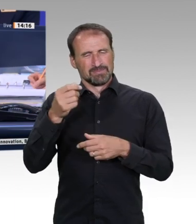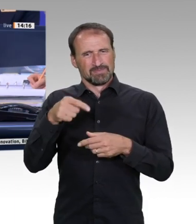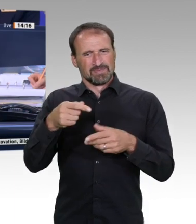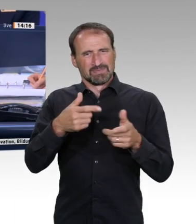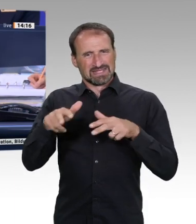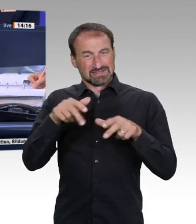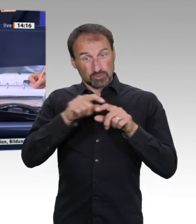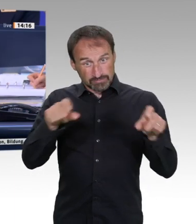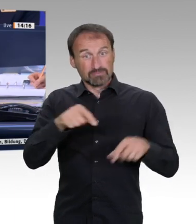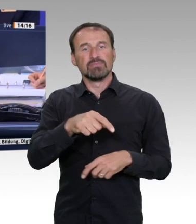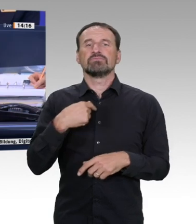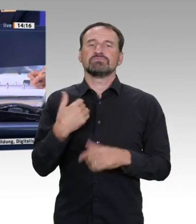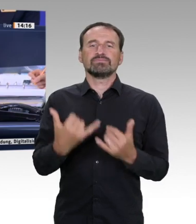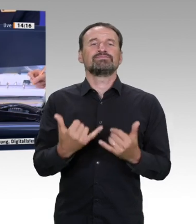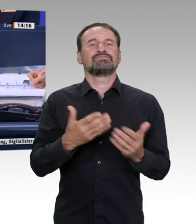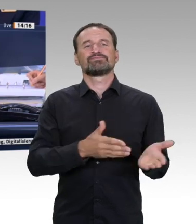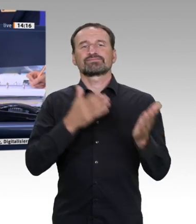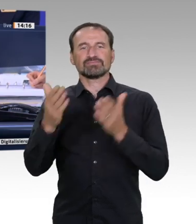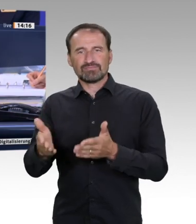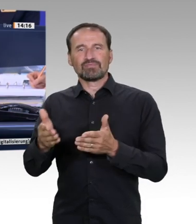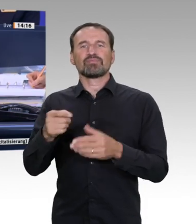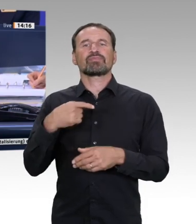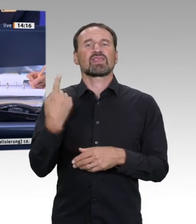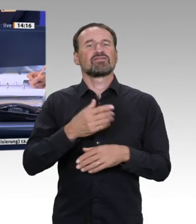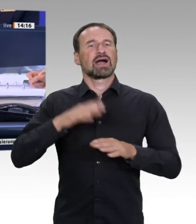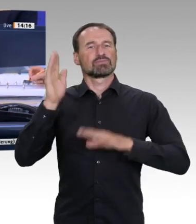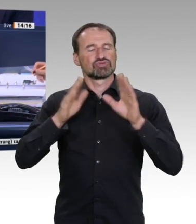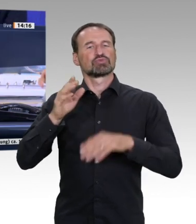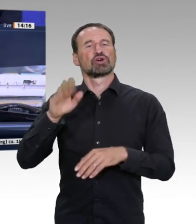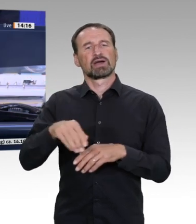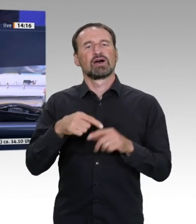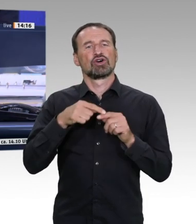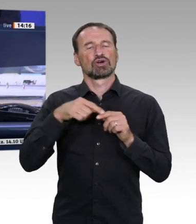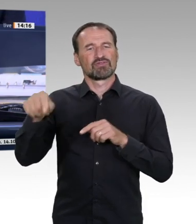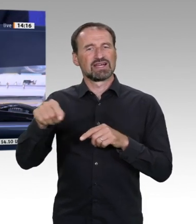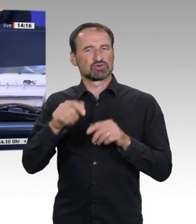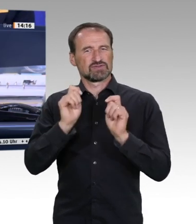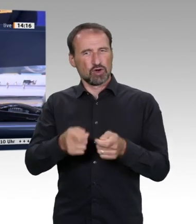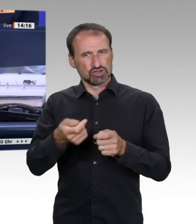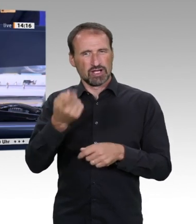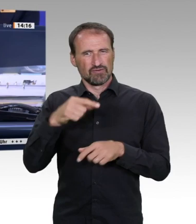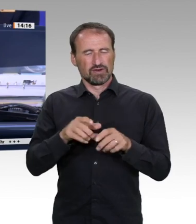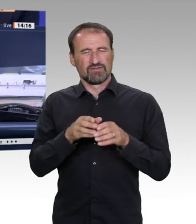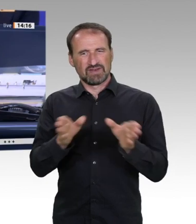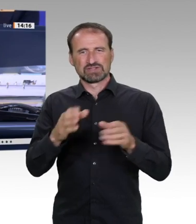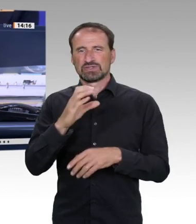schlägt wiederum die Federführung beim Ausschuss für digitale Agenda vor. Wir stimmen wieder über den AfD-Antrag